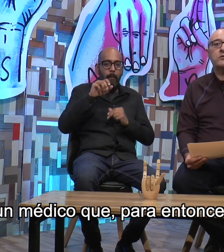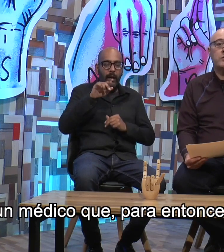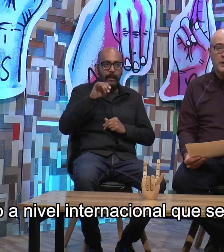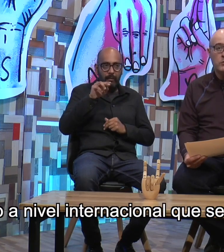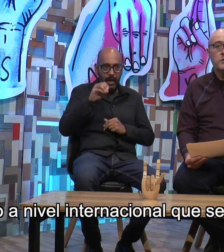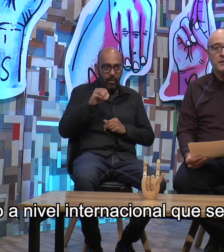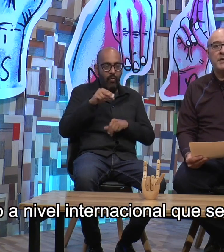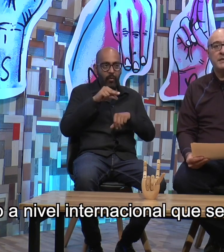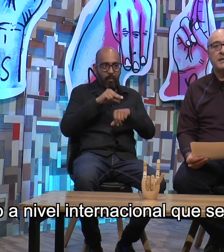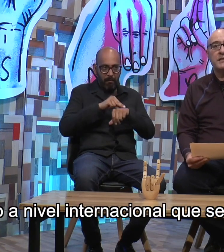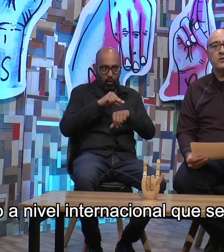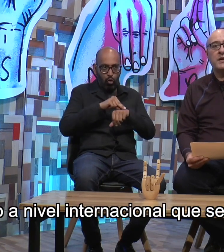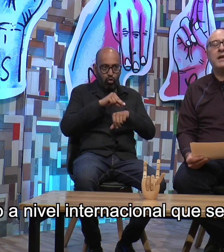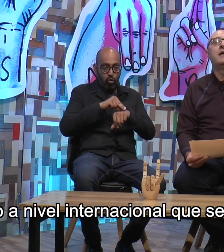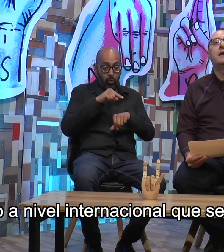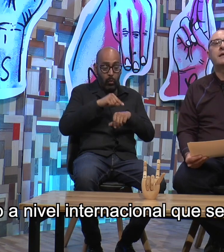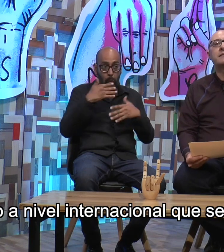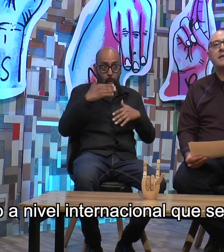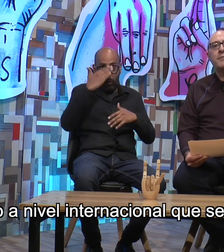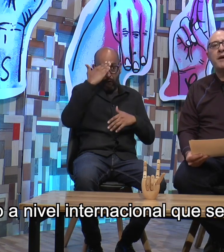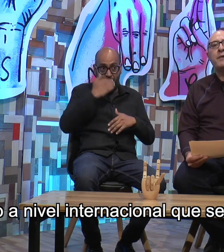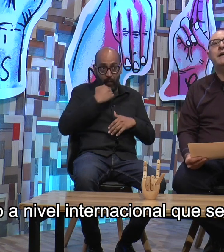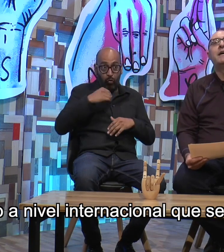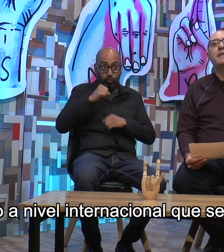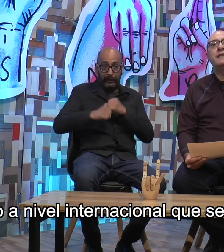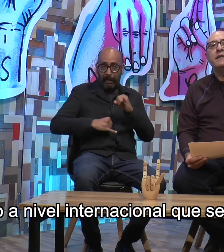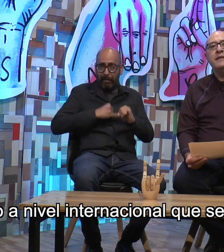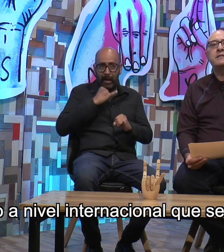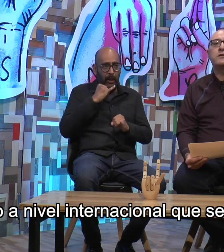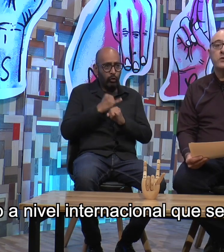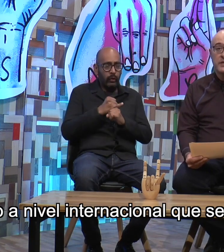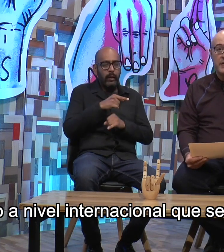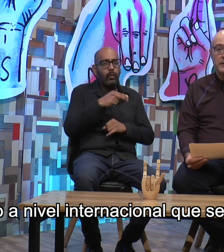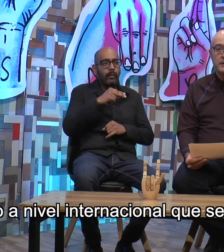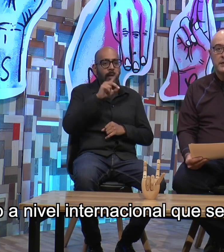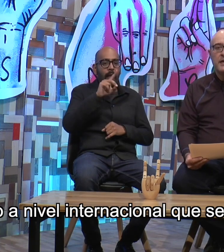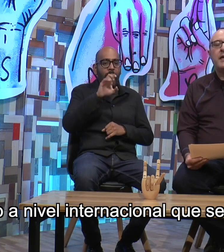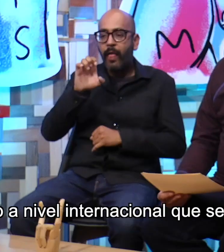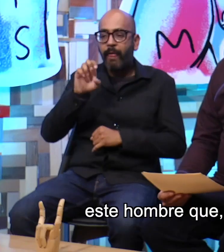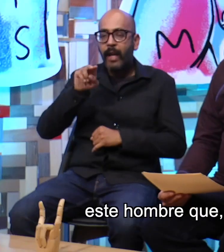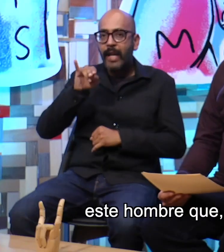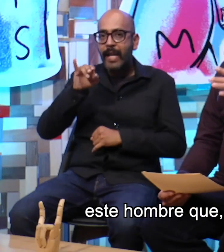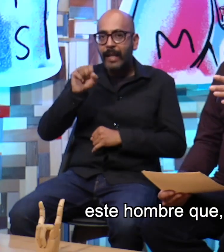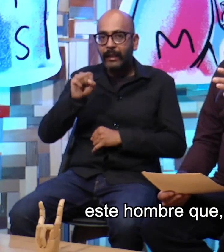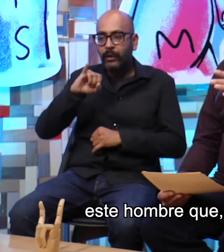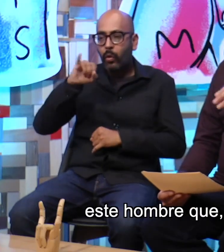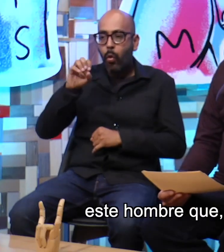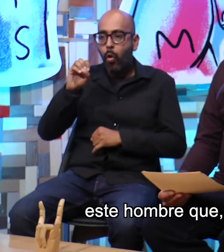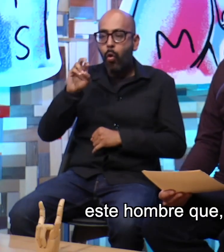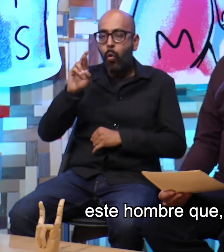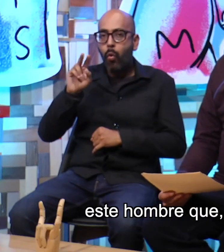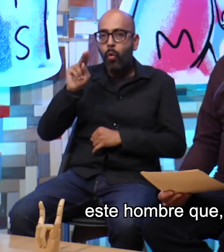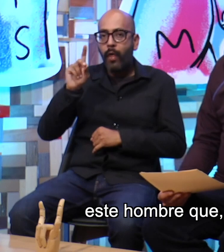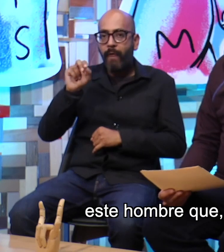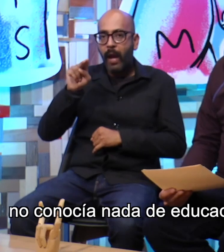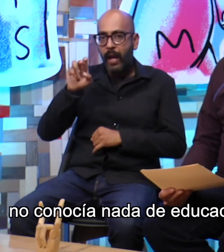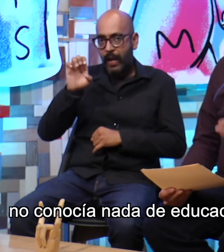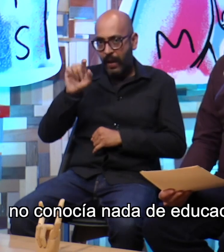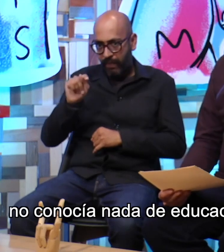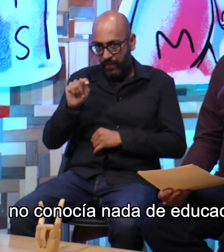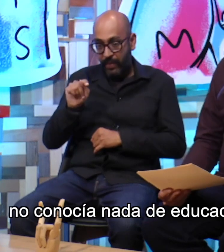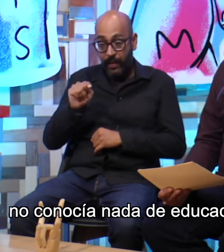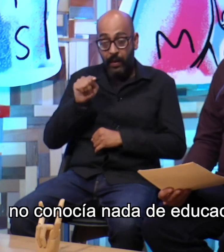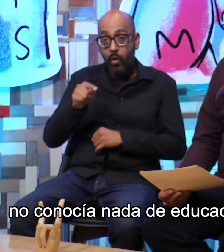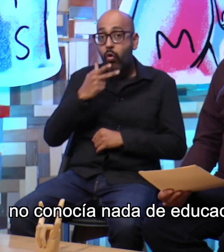muy famoso incluso a nivel internacional que se llamaba Denise Jordanero. Este hombre que si bien